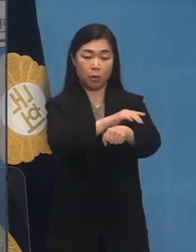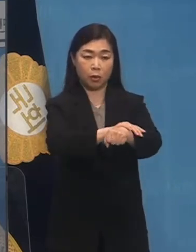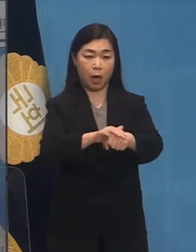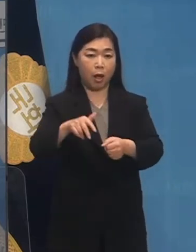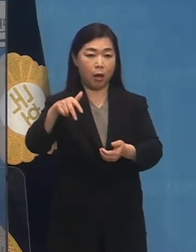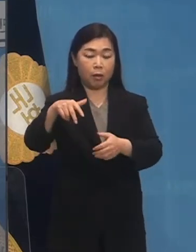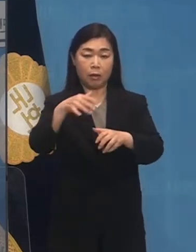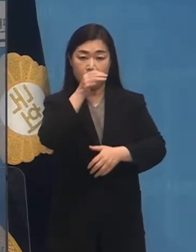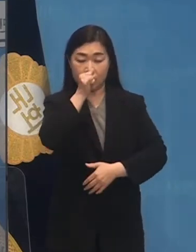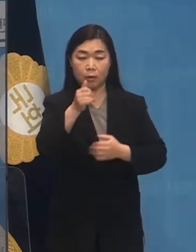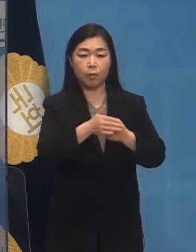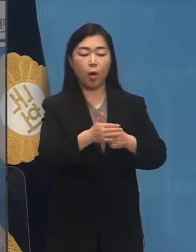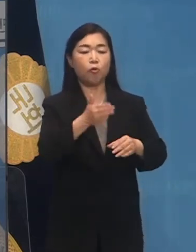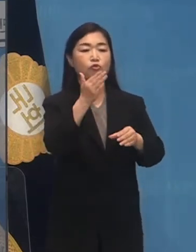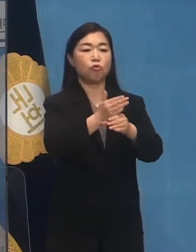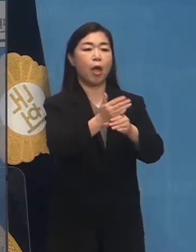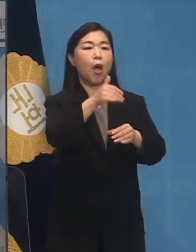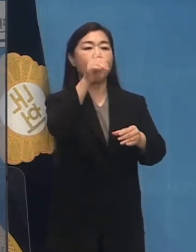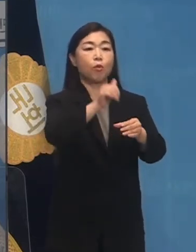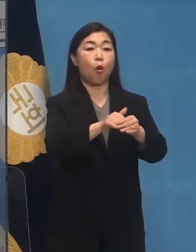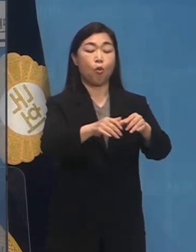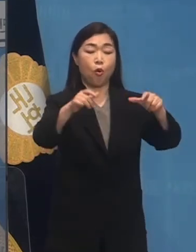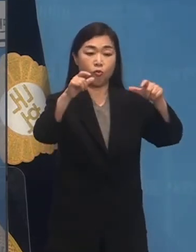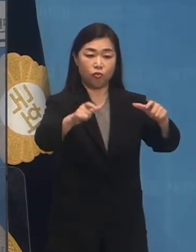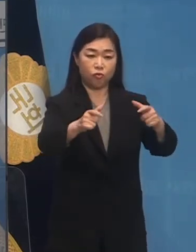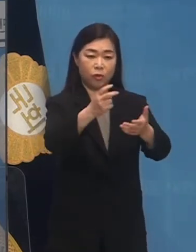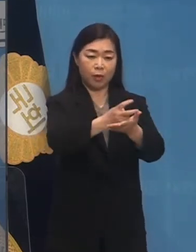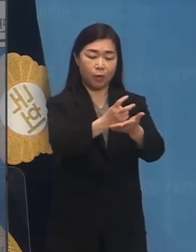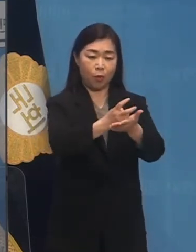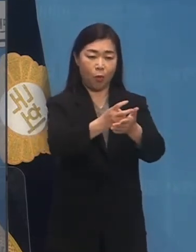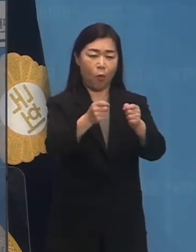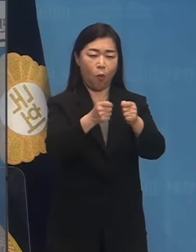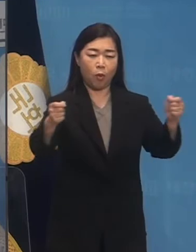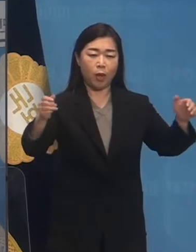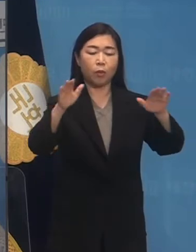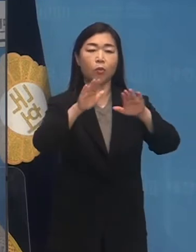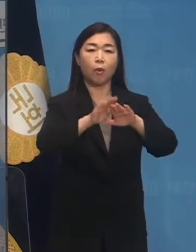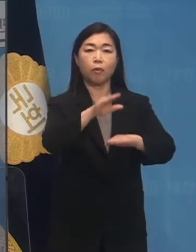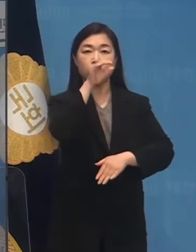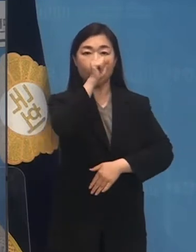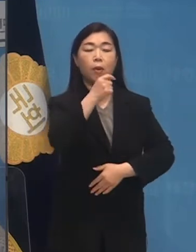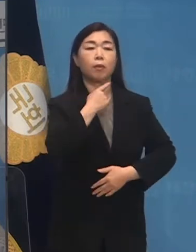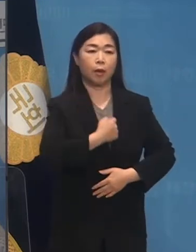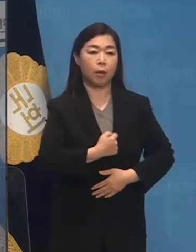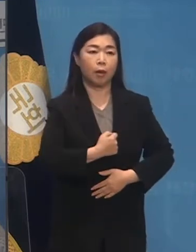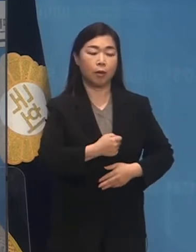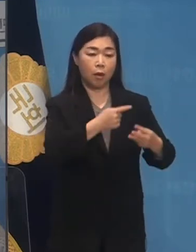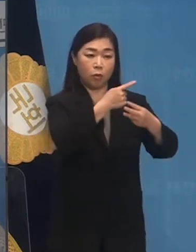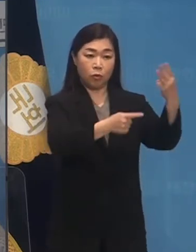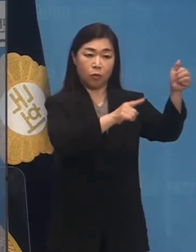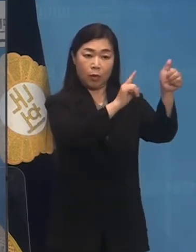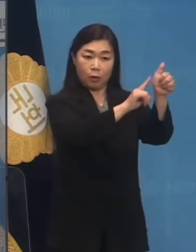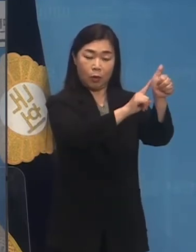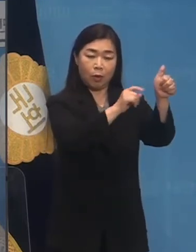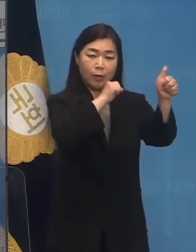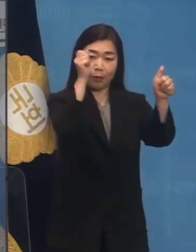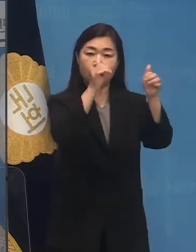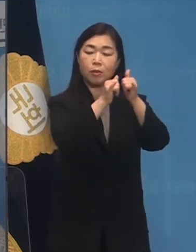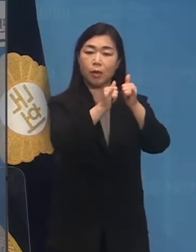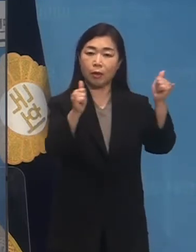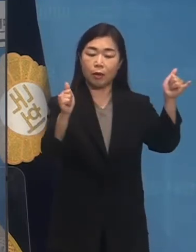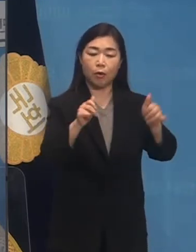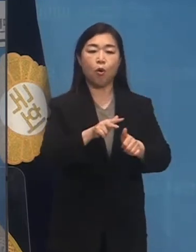중대 선거구제를 오랫동안 선호해왔다. 국민의힘 윤석열 대통령 당선인이